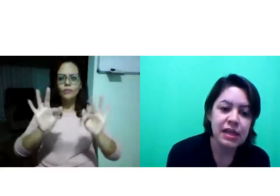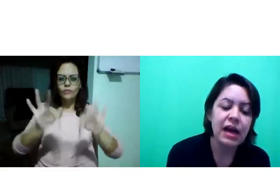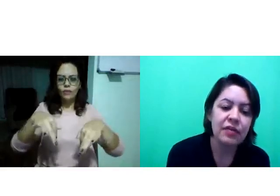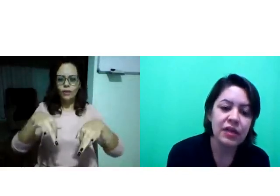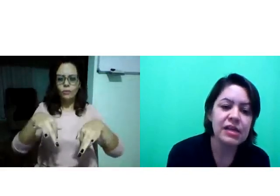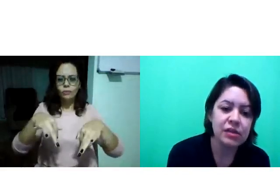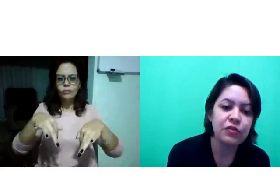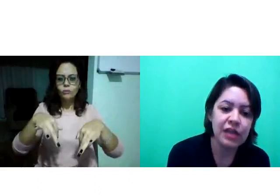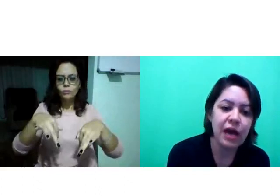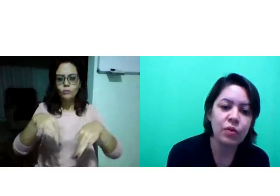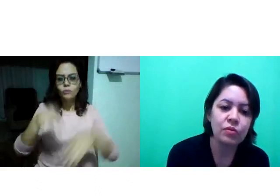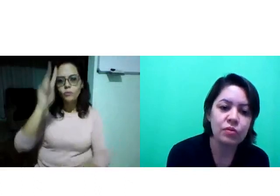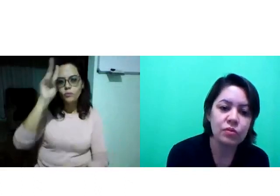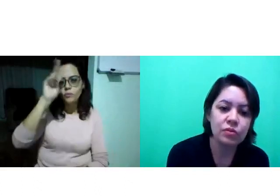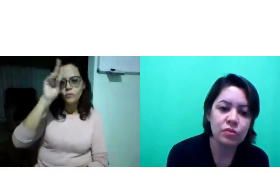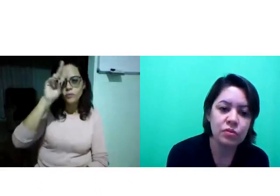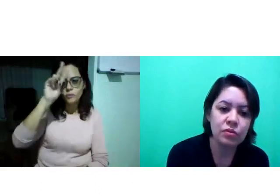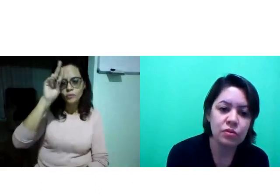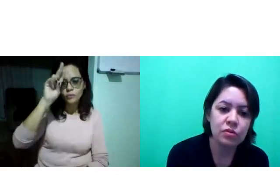será a avaliação final.